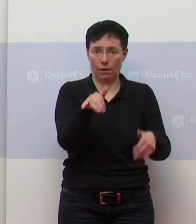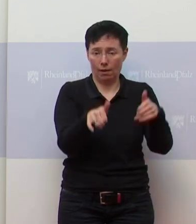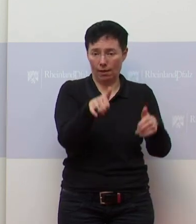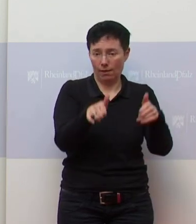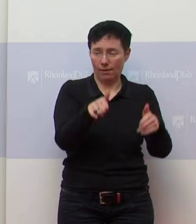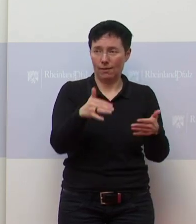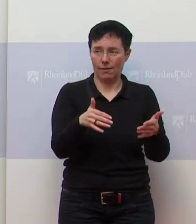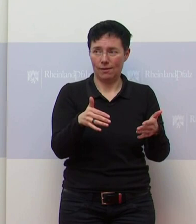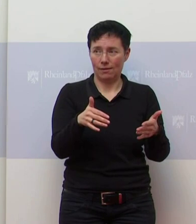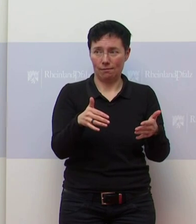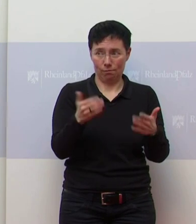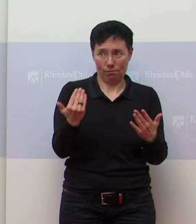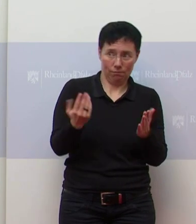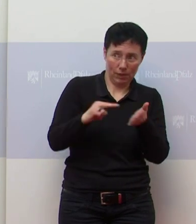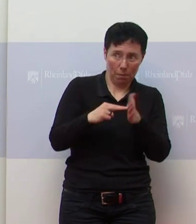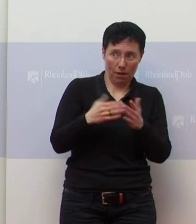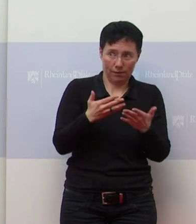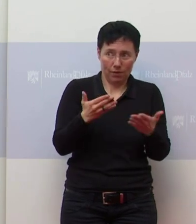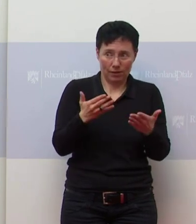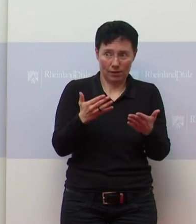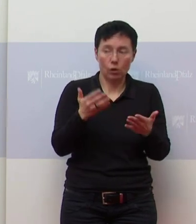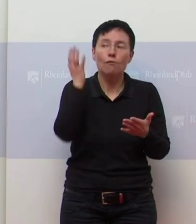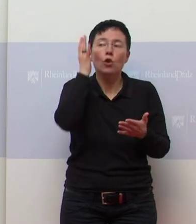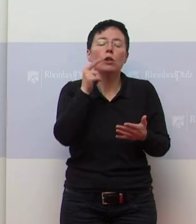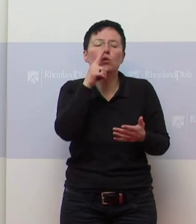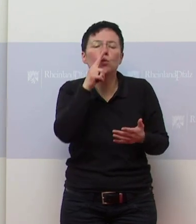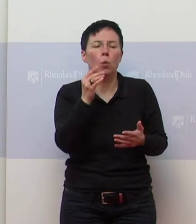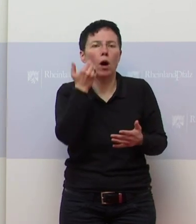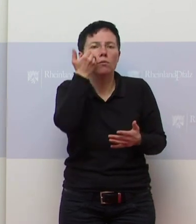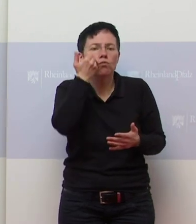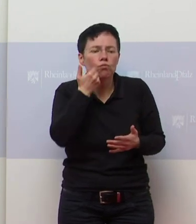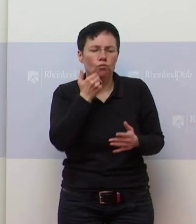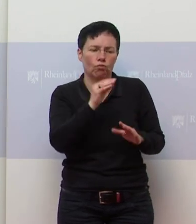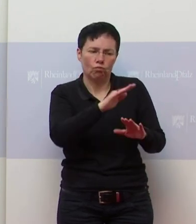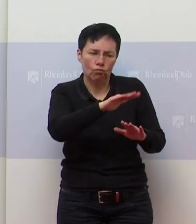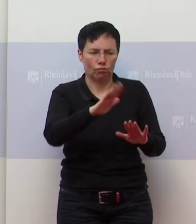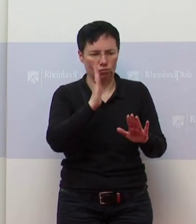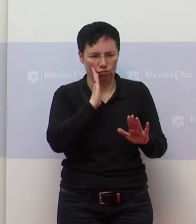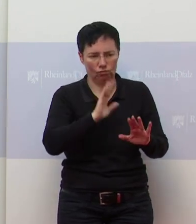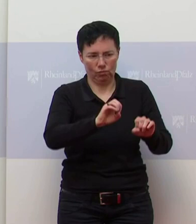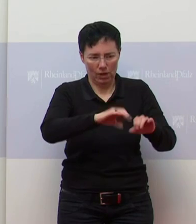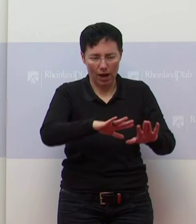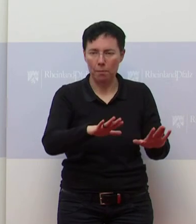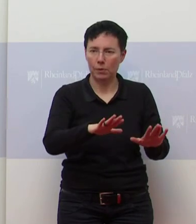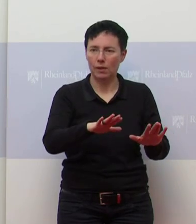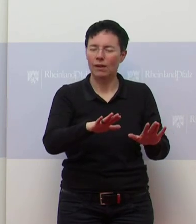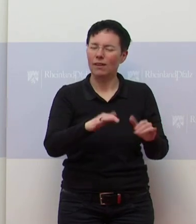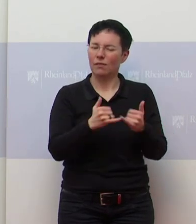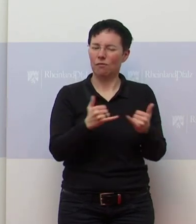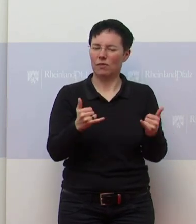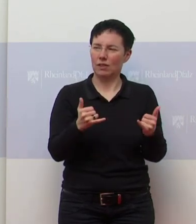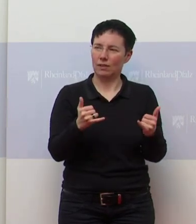was Sie dort planen? Und wenn es nur ein Appell ist, wie wollen Sie dann durchsetzen, insbesondere